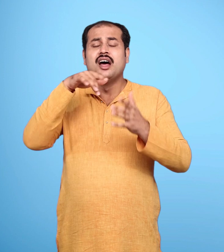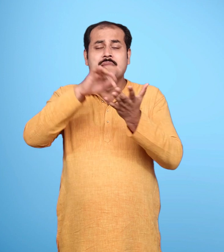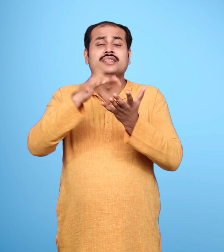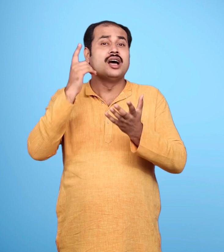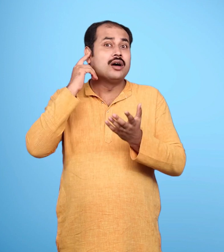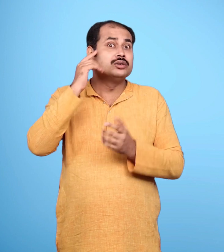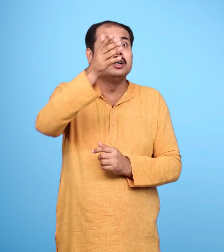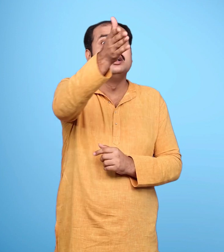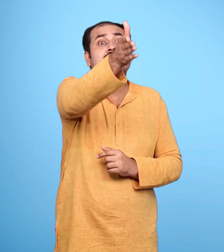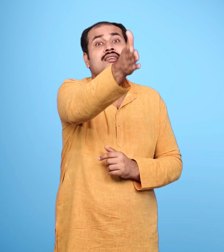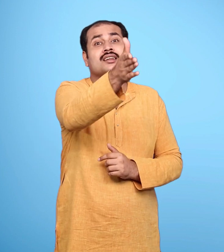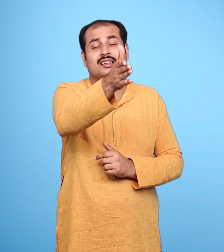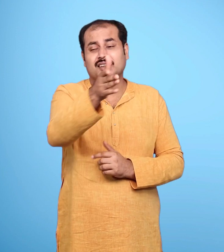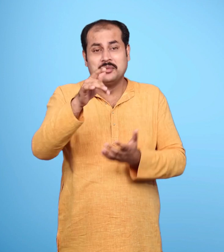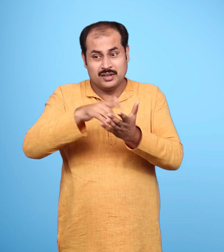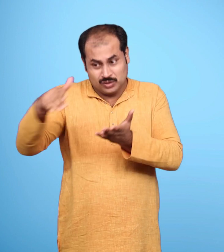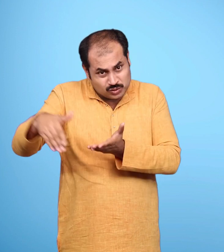जिस दिशा से आवाज आई है उसी ओर